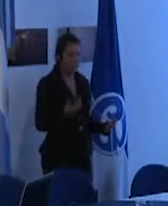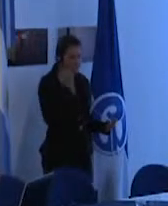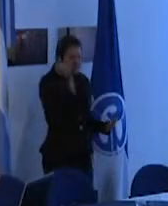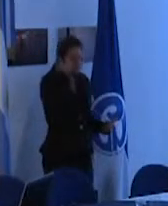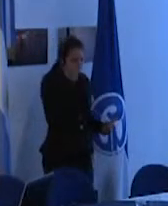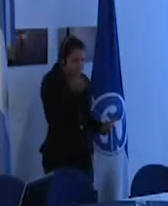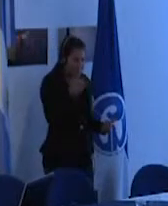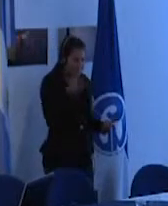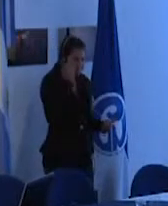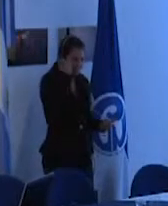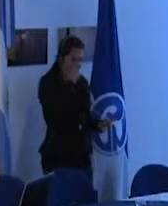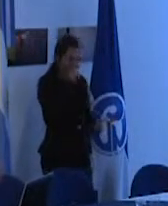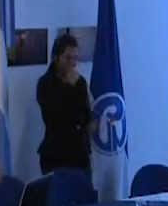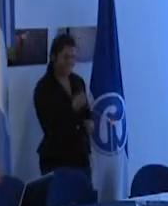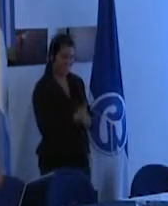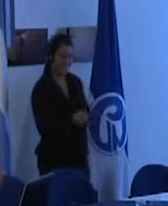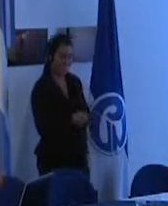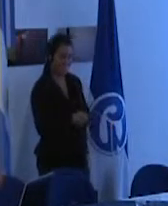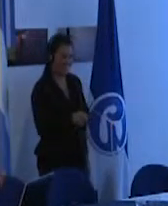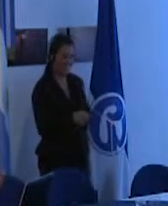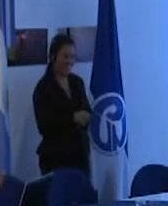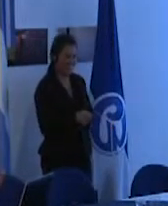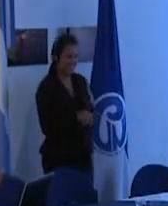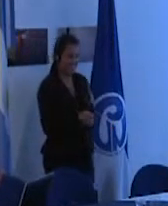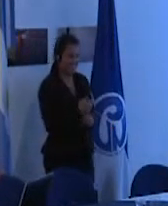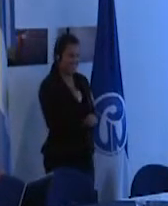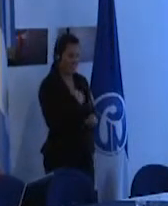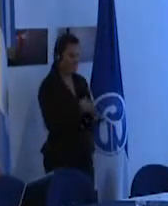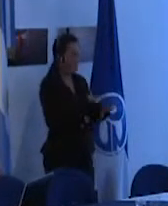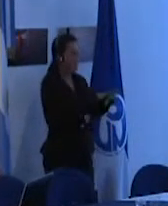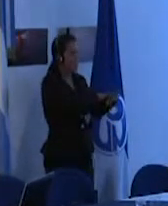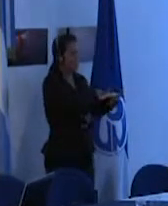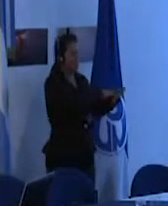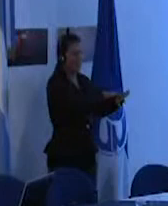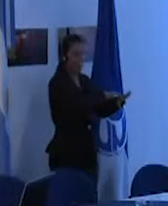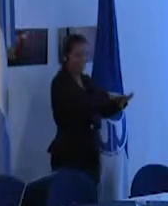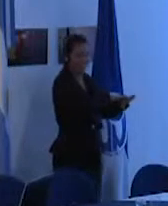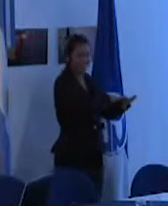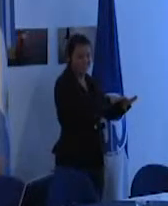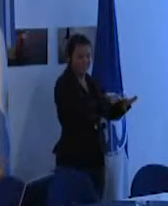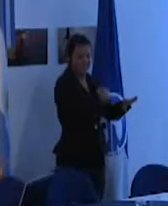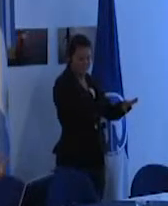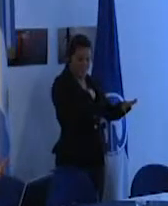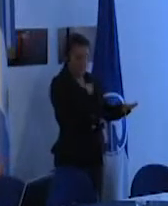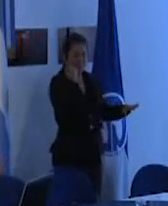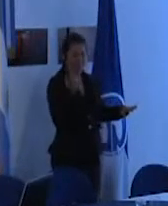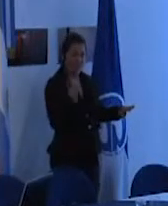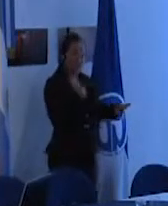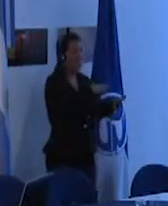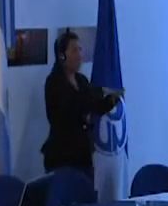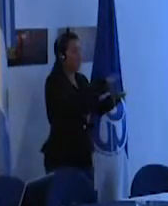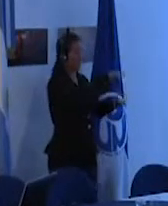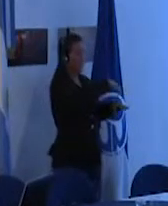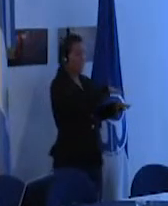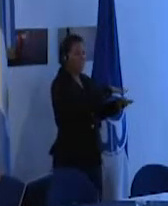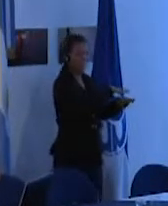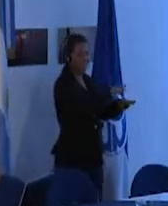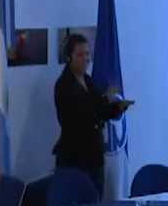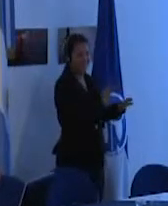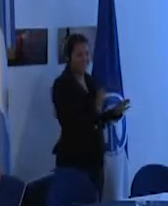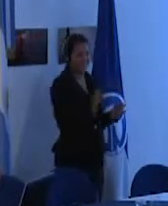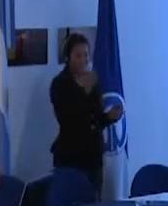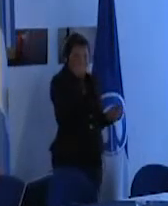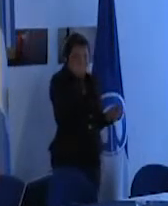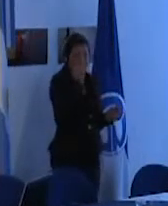se imaginan que este niño va a hacerse odiar por los otros niños porque va a hacer que el equipo pierda porque a